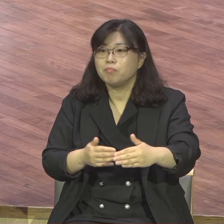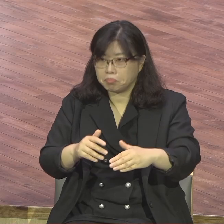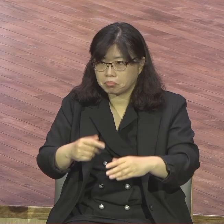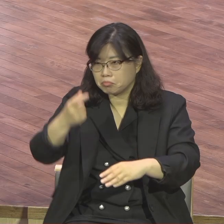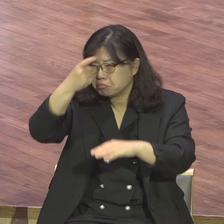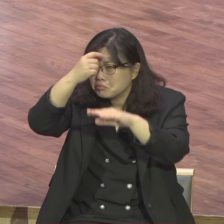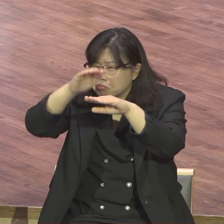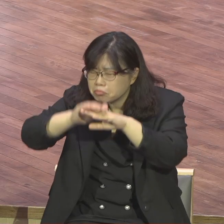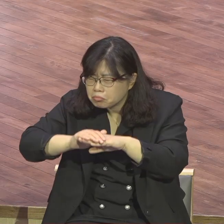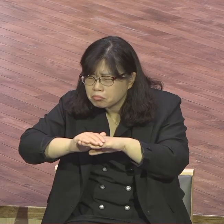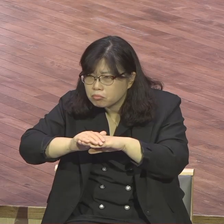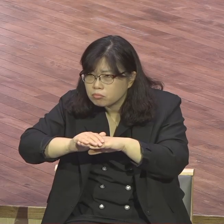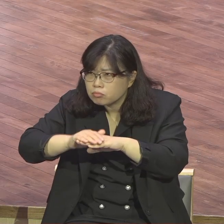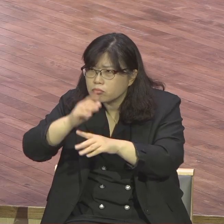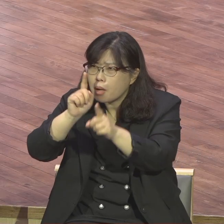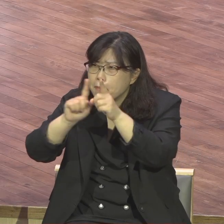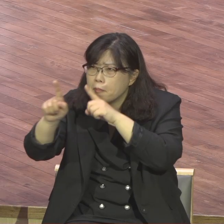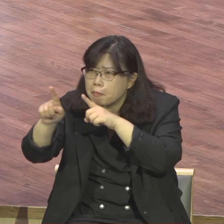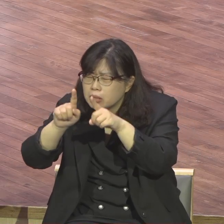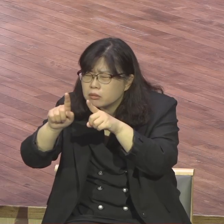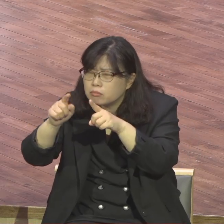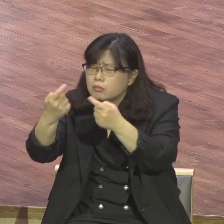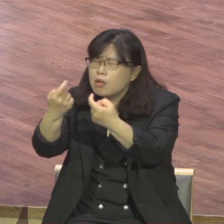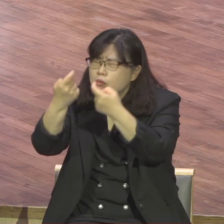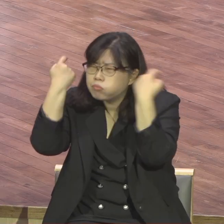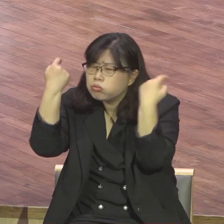하나도 삶 속에 적용하지 않는 성도